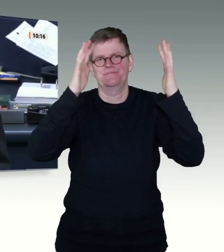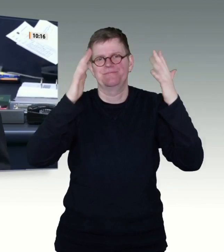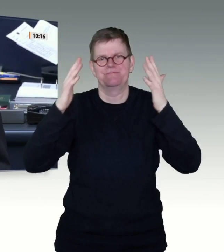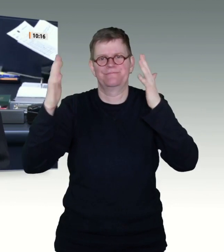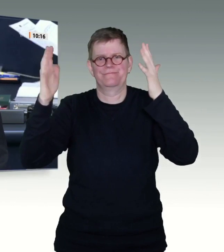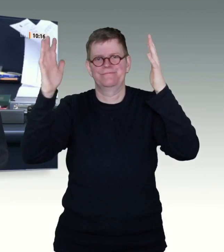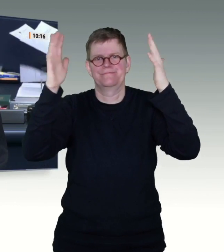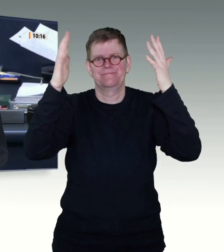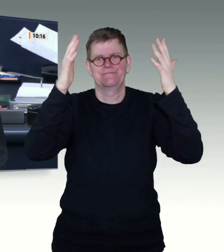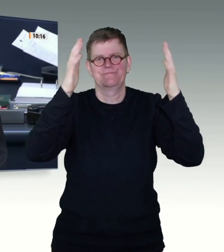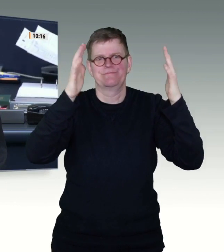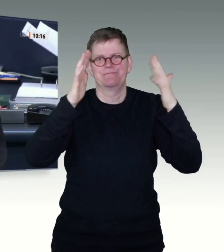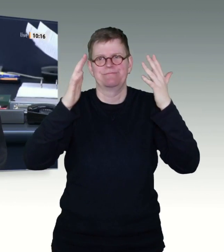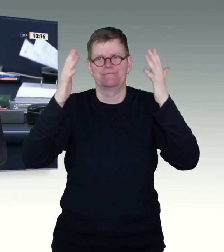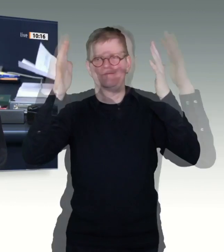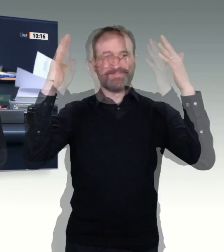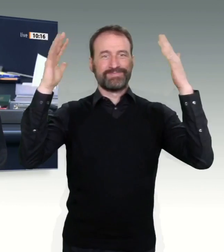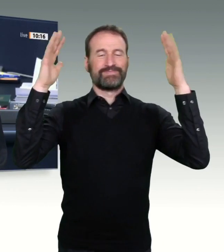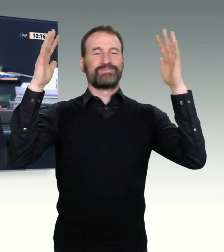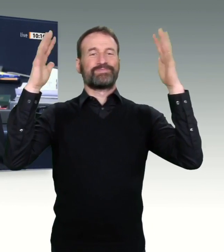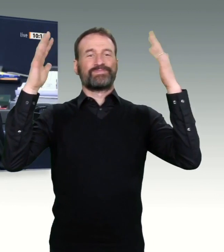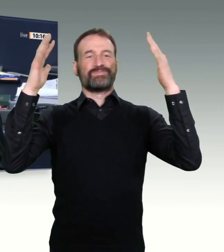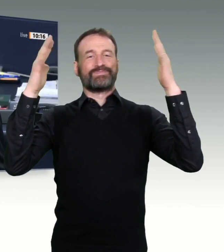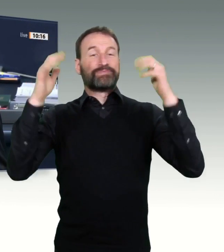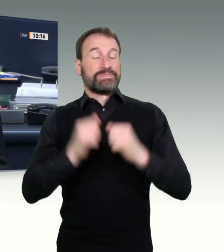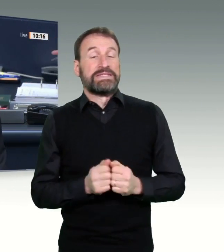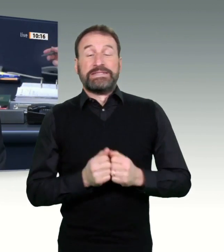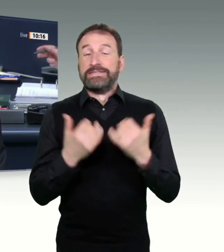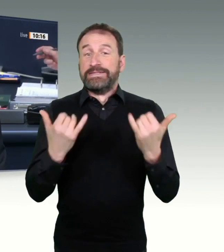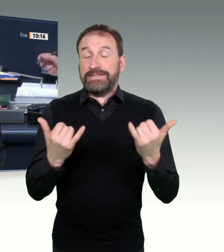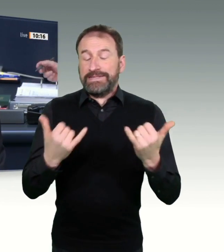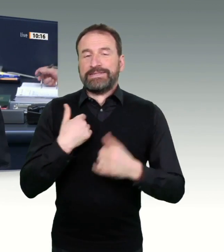Für die Aussprache wurde eine Dauer von 60 Minuten beschlossen.